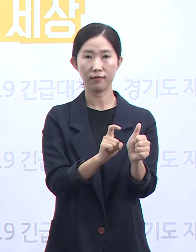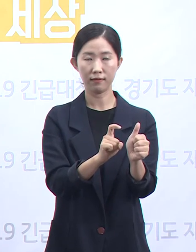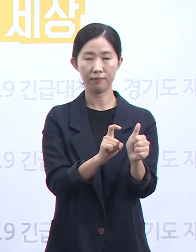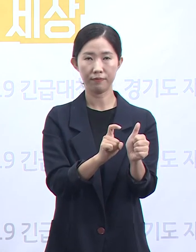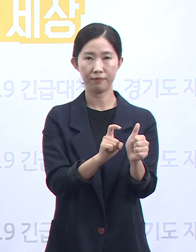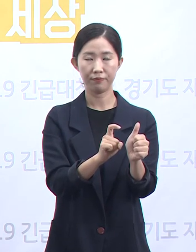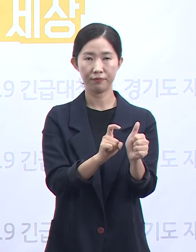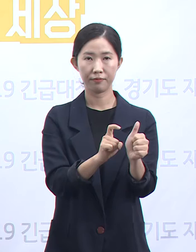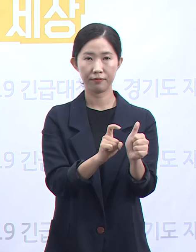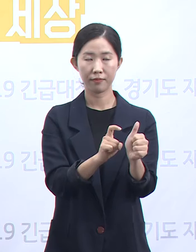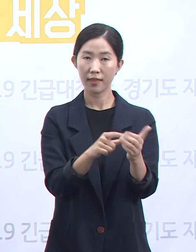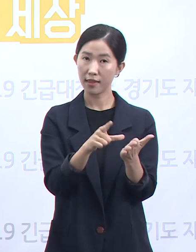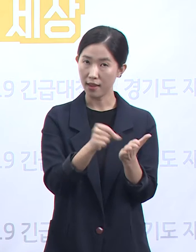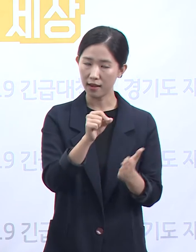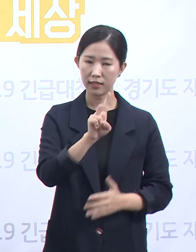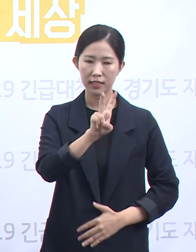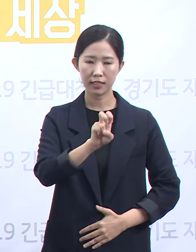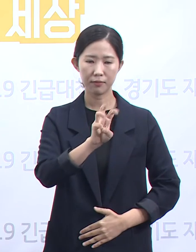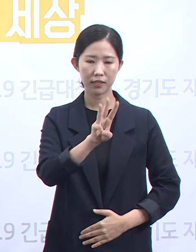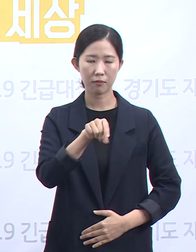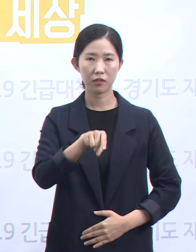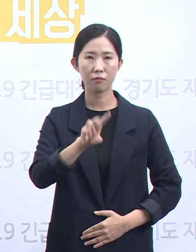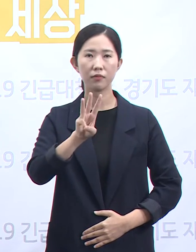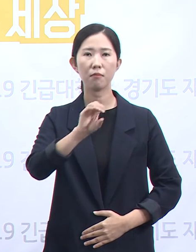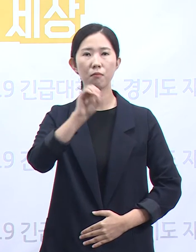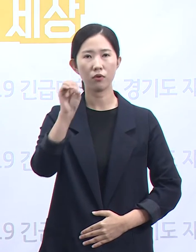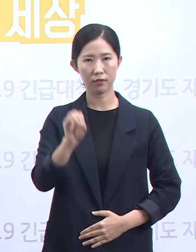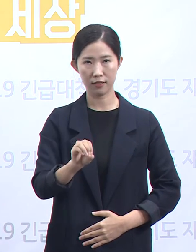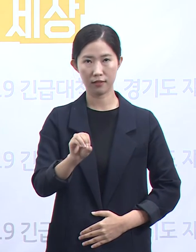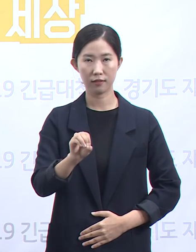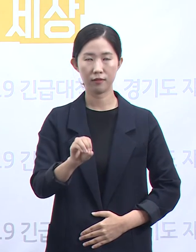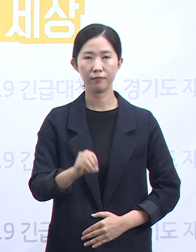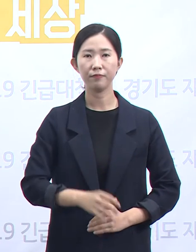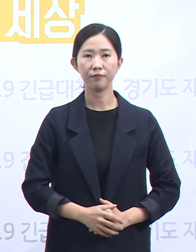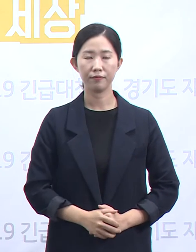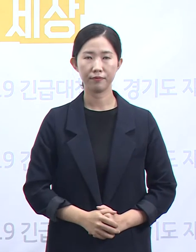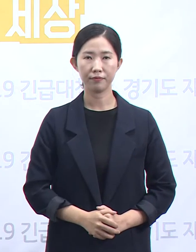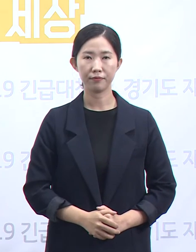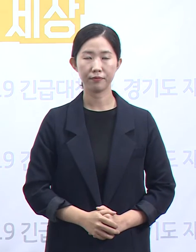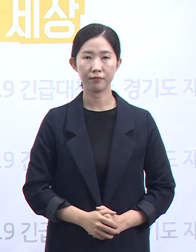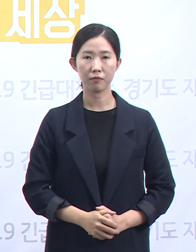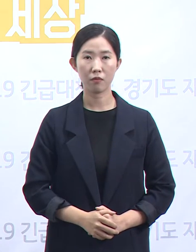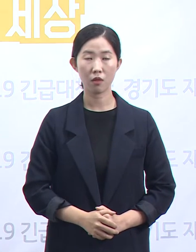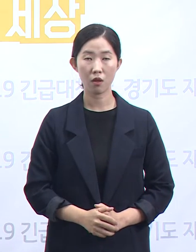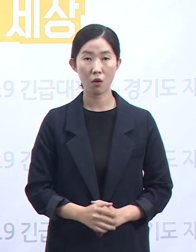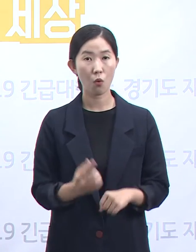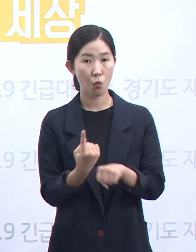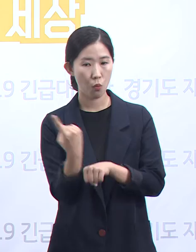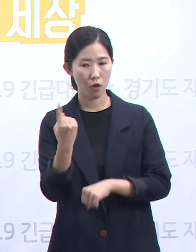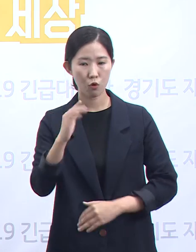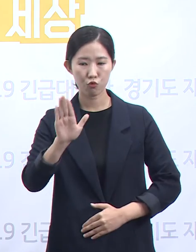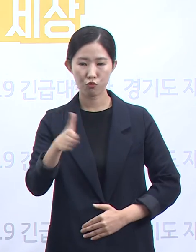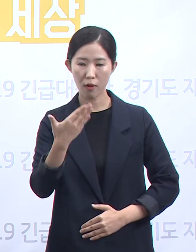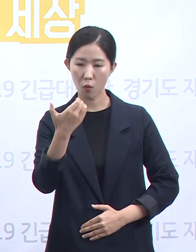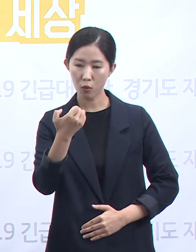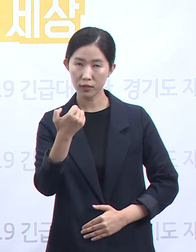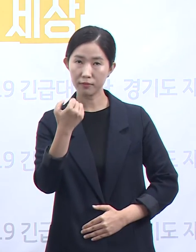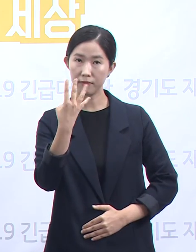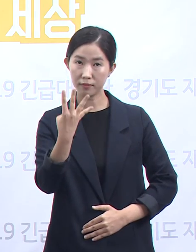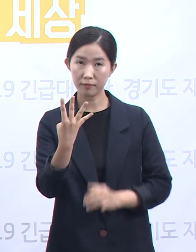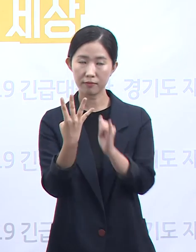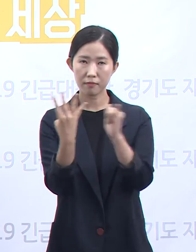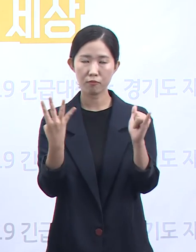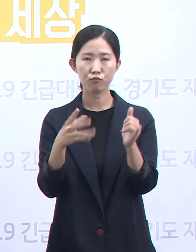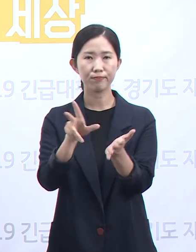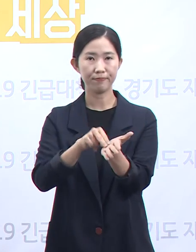23.3%의 양성률을 보이고 있습니다. 나머지 954명은 음성 판정을 받았고